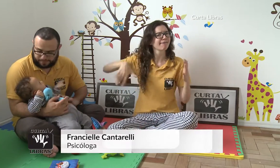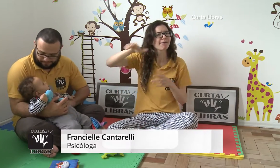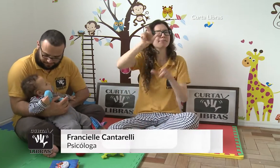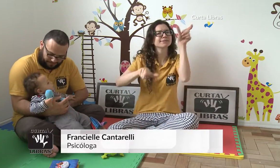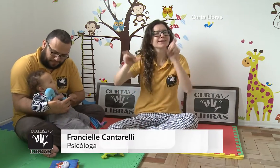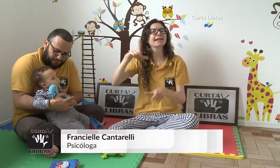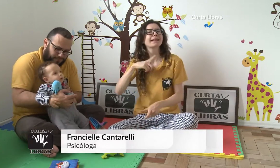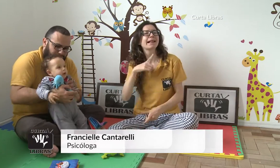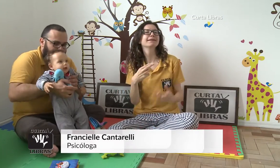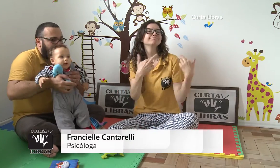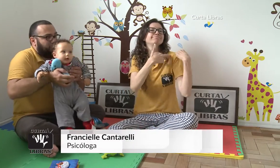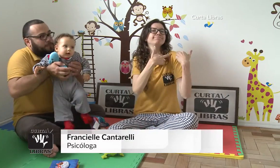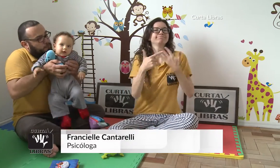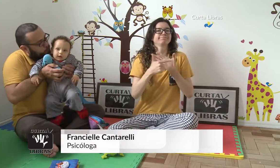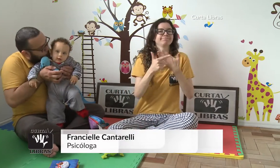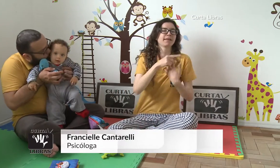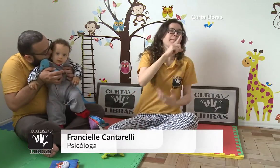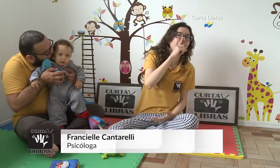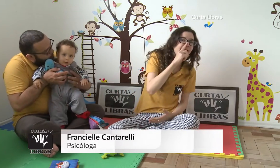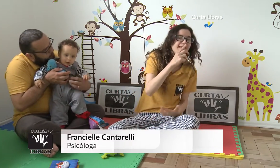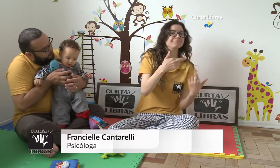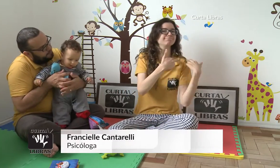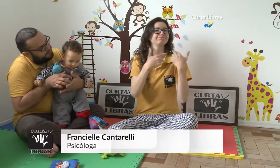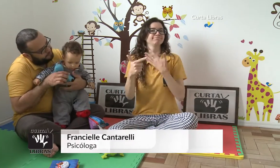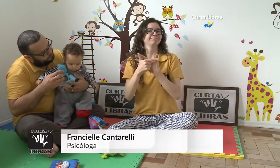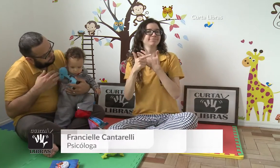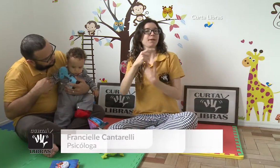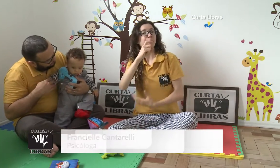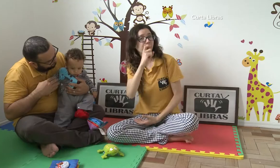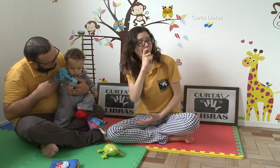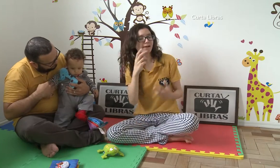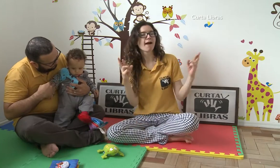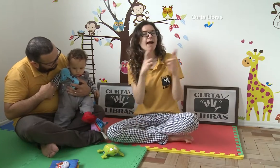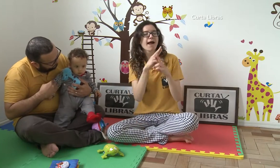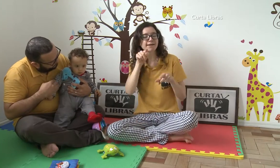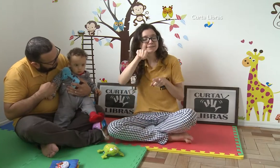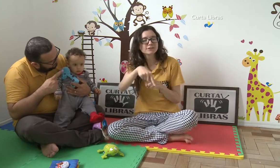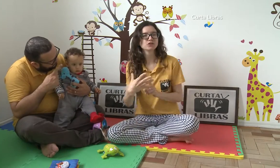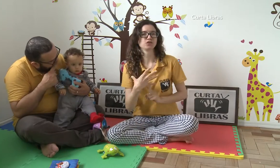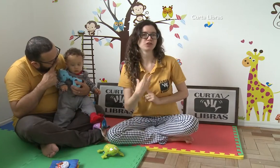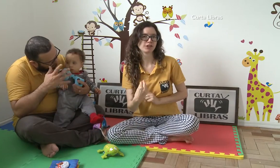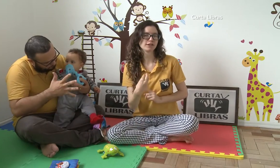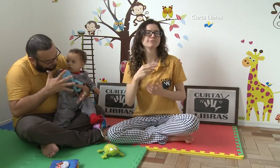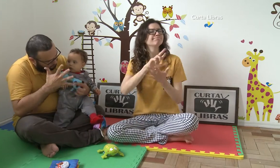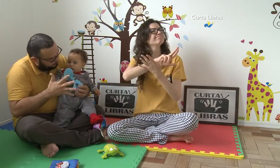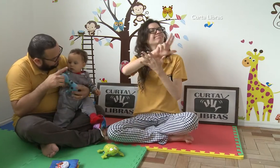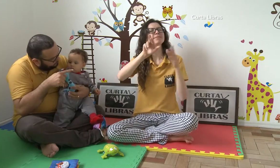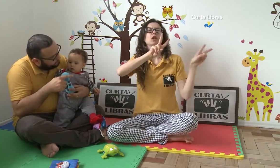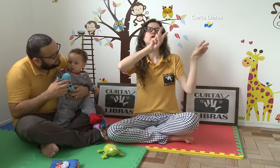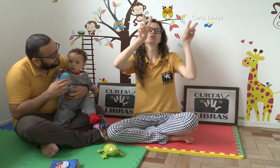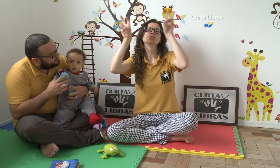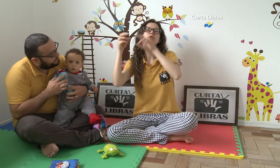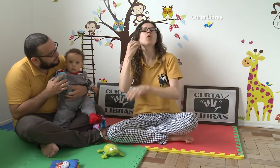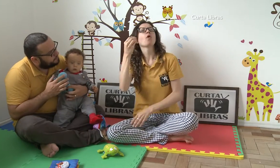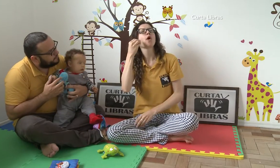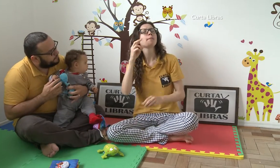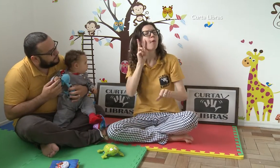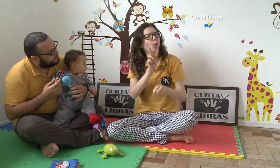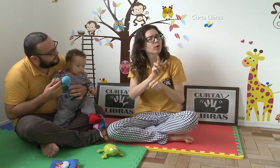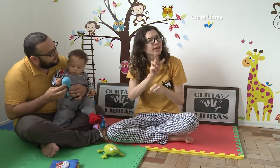E também vamos ver como se dá o papel materno e o papel paterno na relação com o bebê. Nós vamos tratar de vários